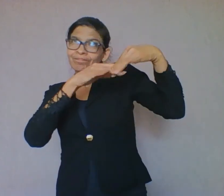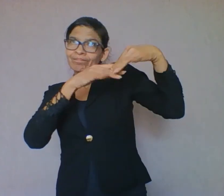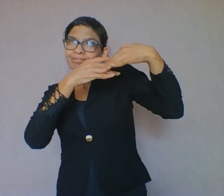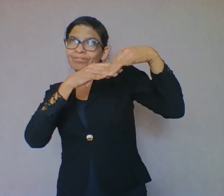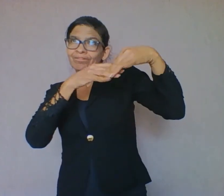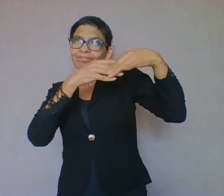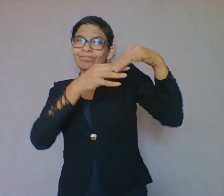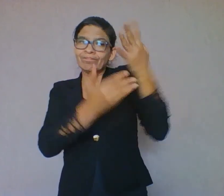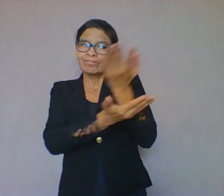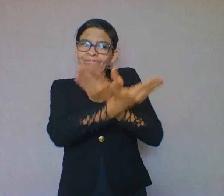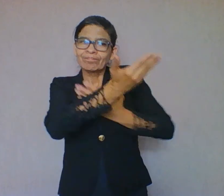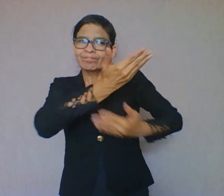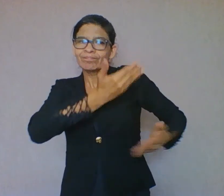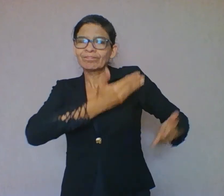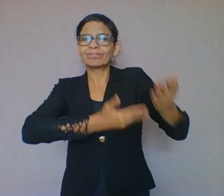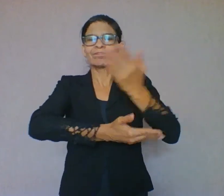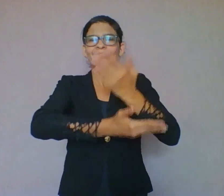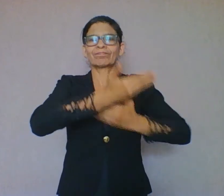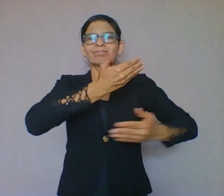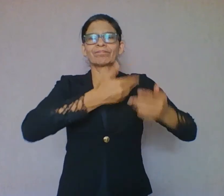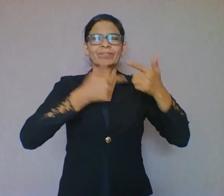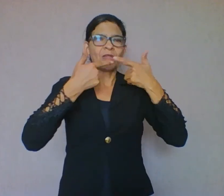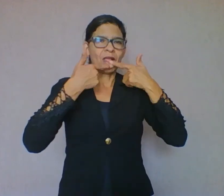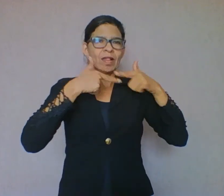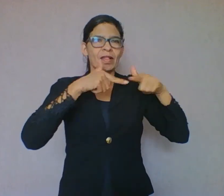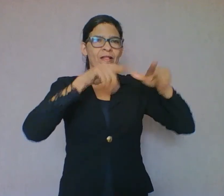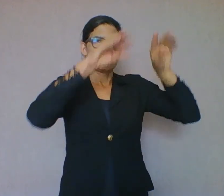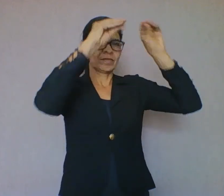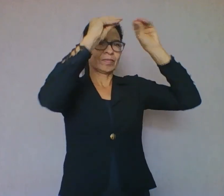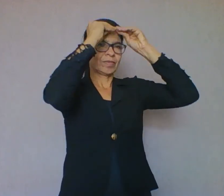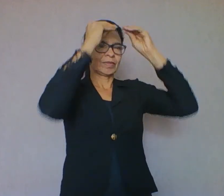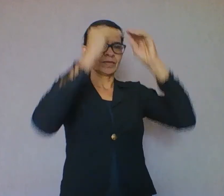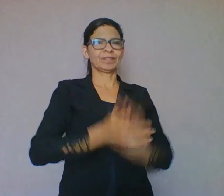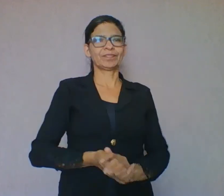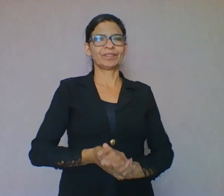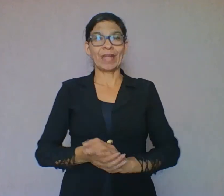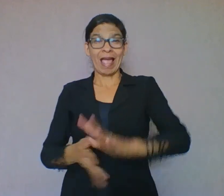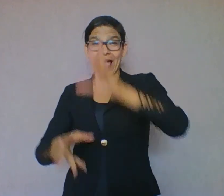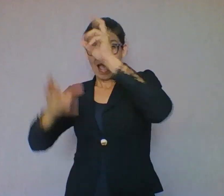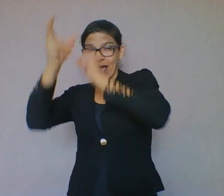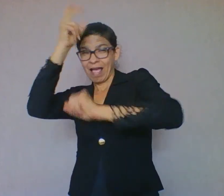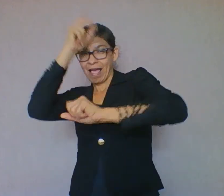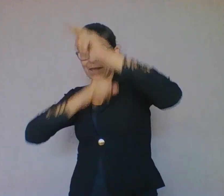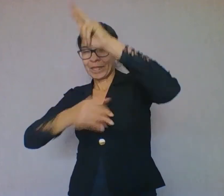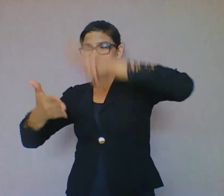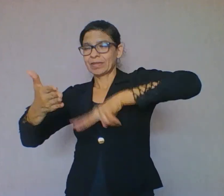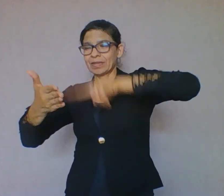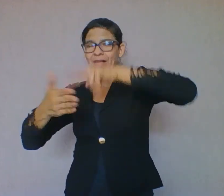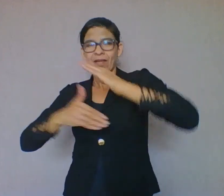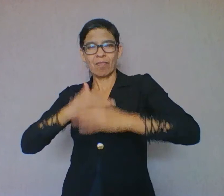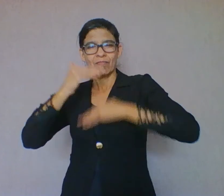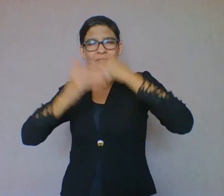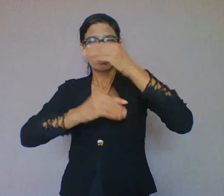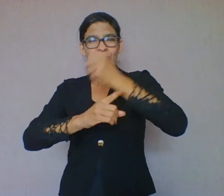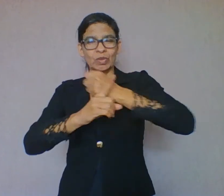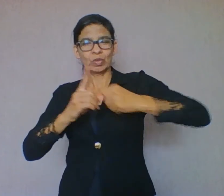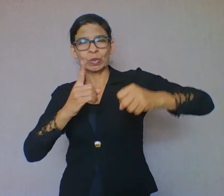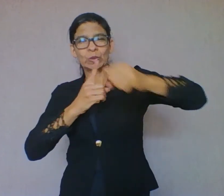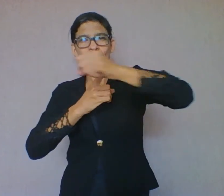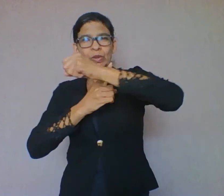funcional da linguagem. Aprender a ler é um processo social de construção de significados. Chegamos